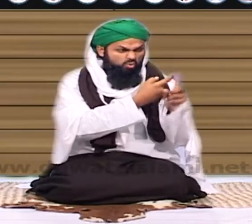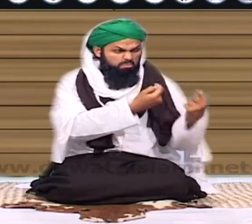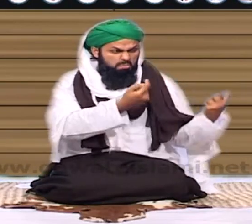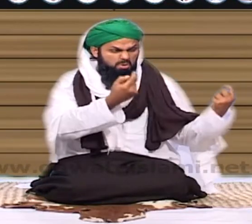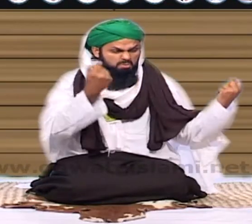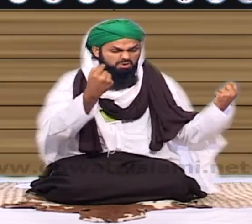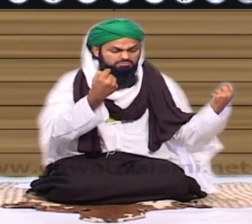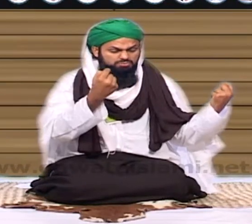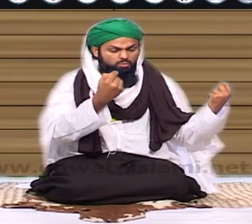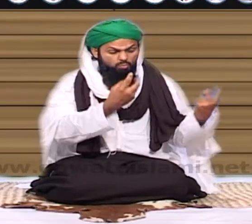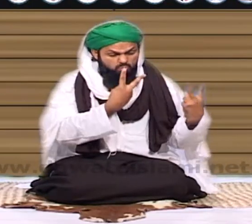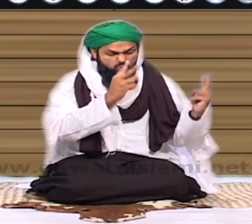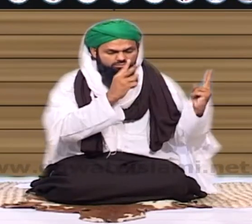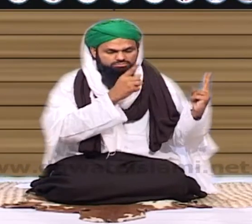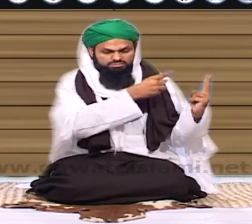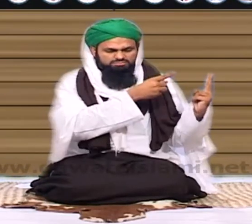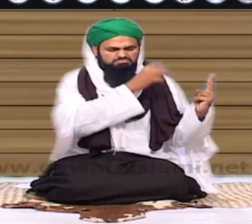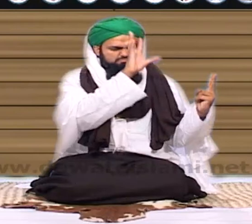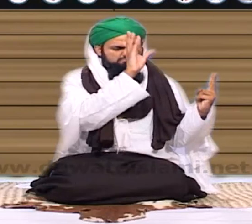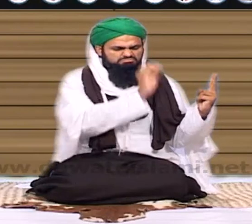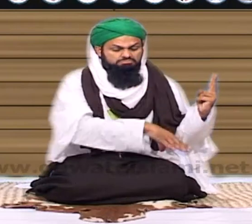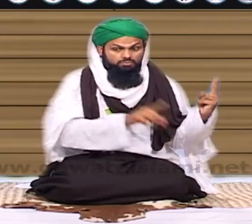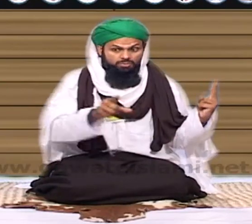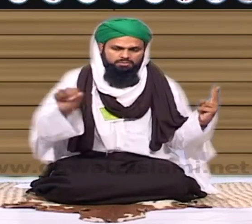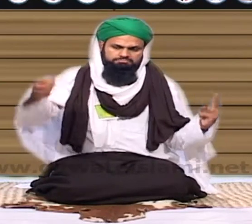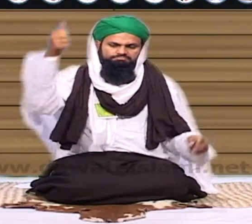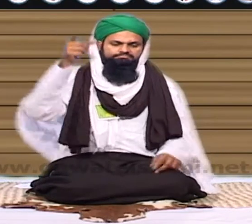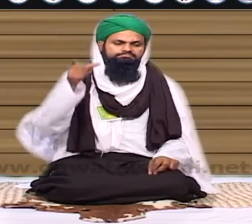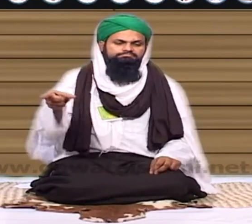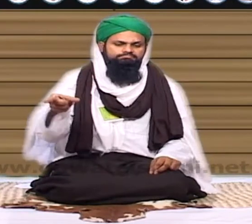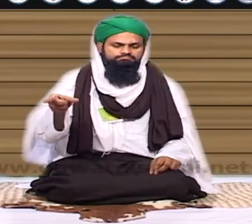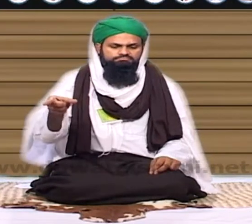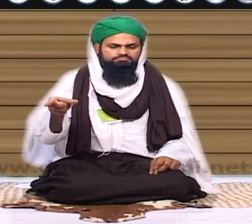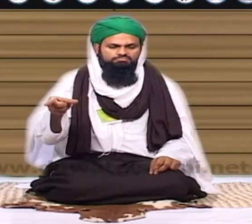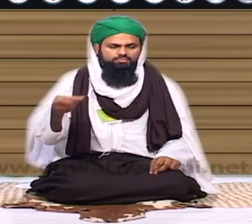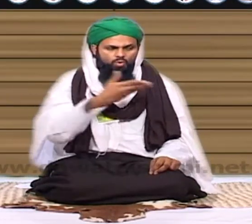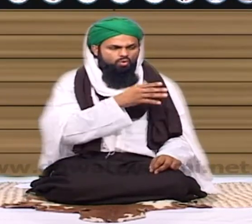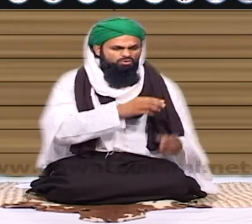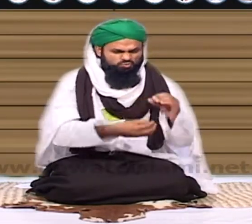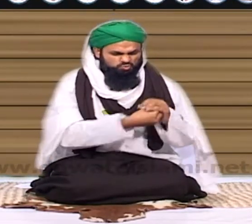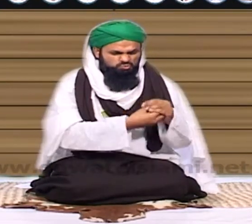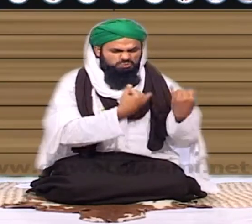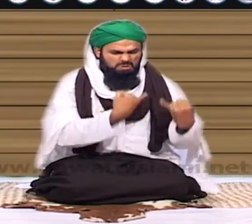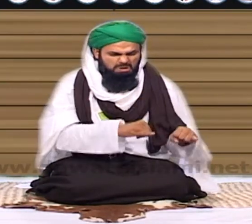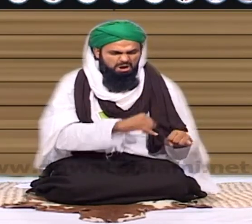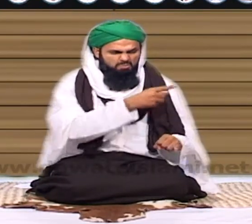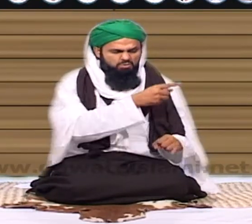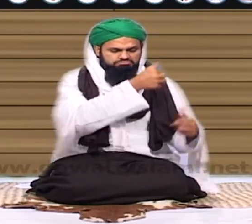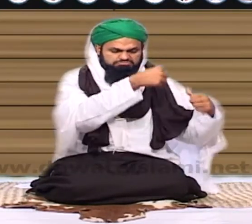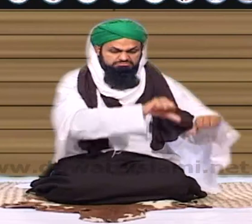پتی ارب پتی کھرپ پتی سے کرور در یہ بہتر ہے جو رشوت اور سنوک کی کمائی جمع کر لیکن